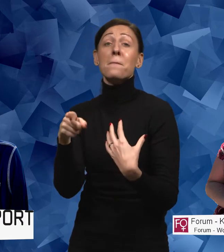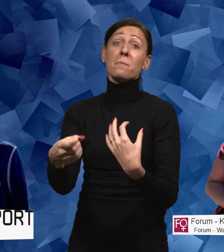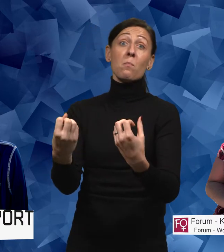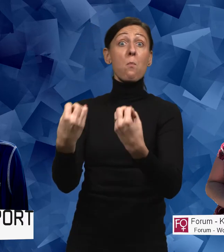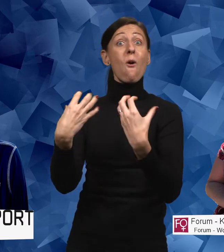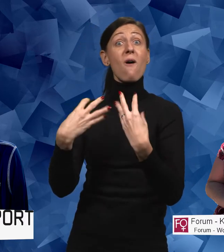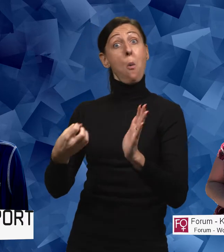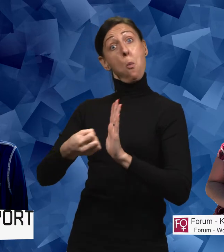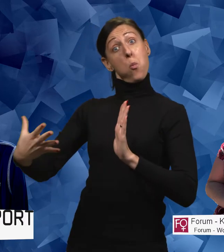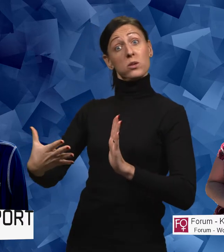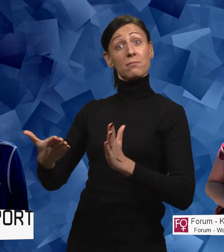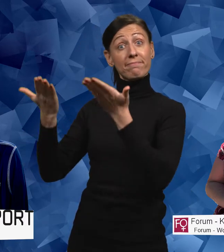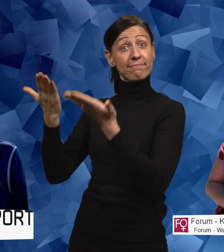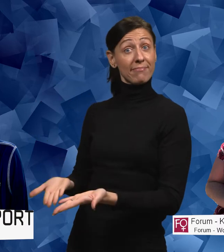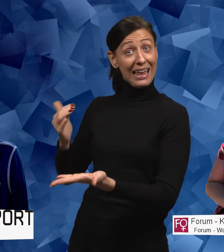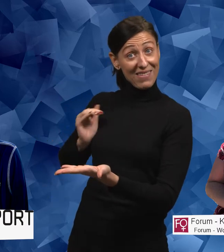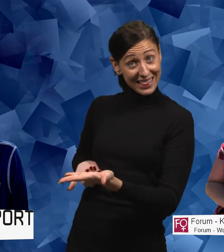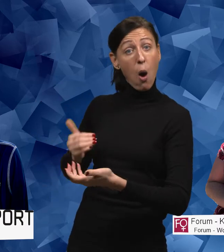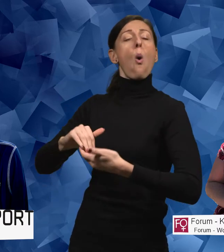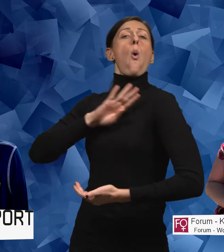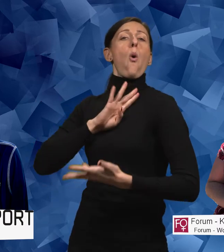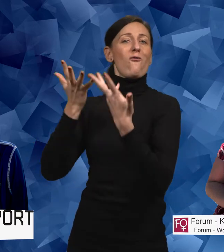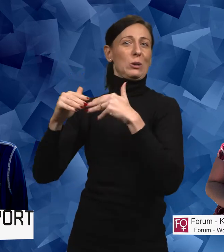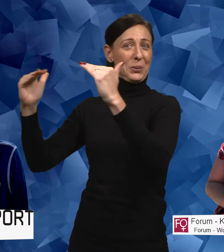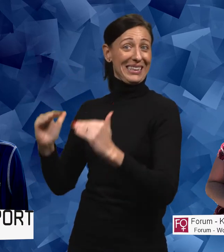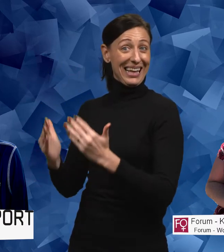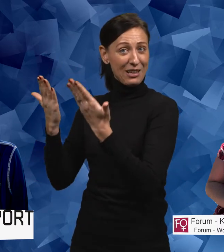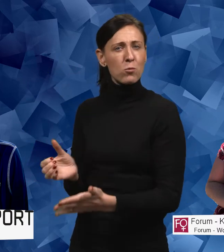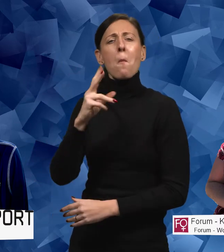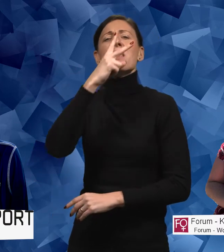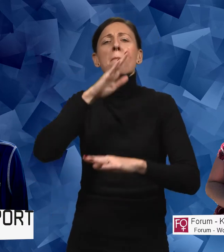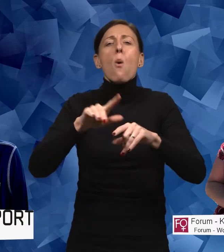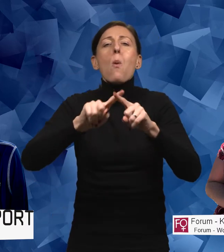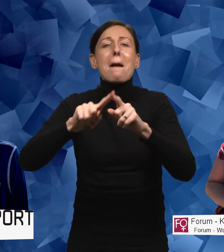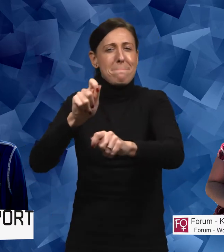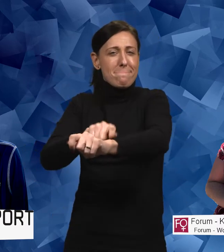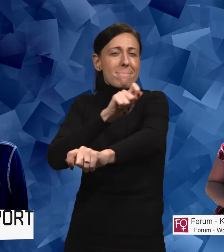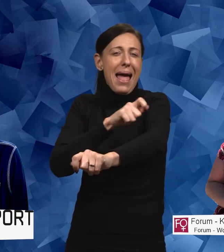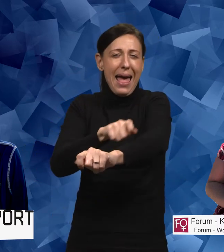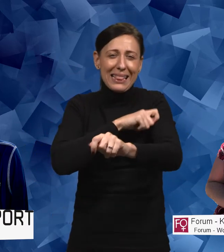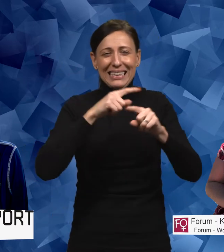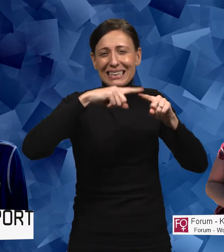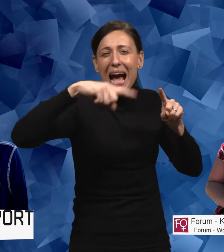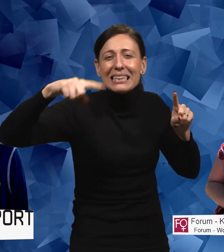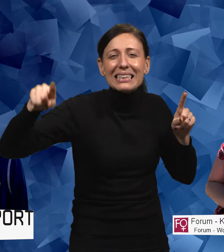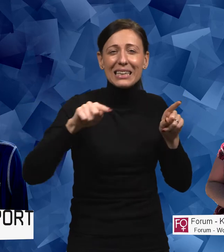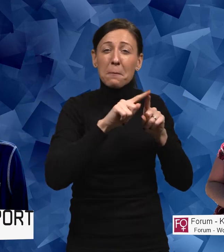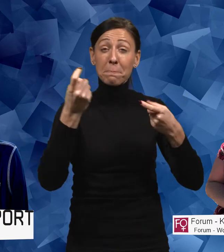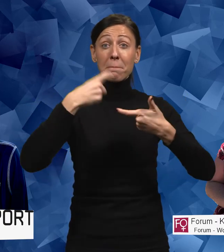påverkar just utifrån att man är kvinna och har en funktionsnedsättning och man tittar på olika mätningar och tittar på statistik så